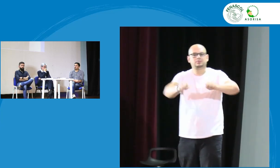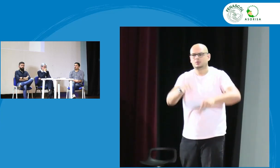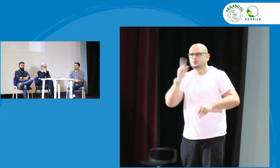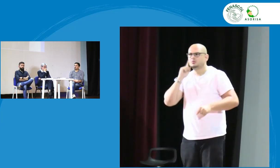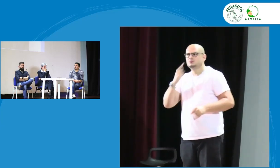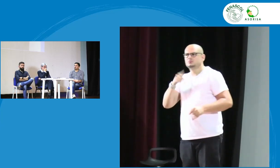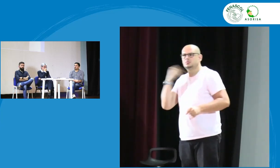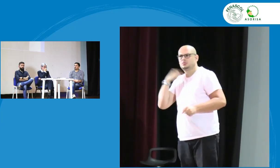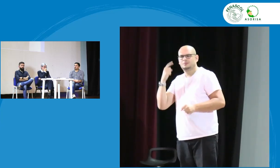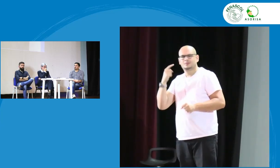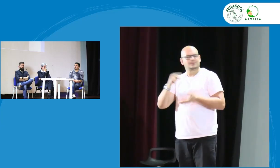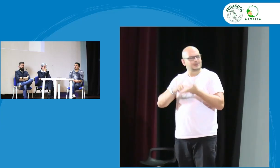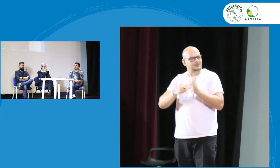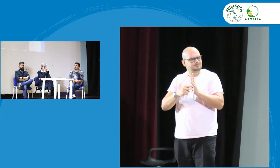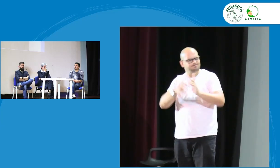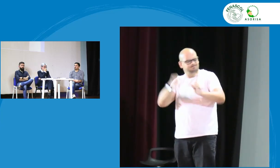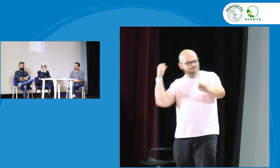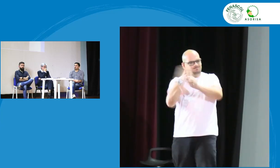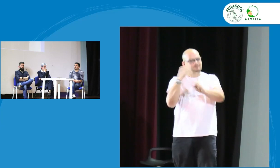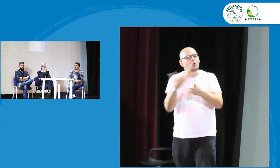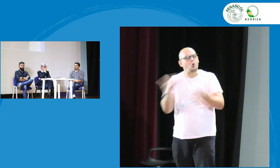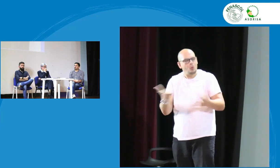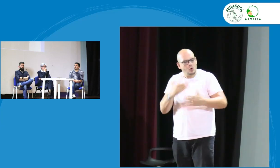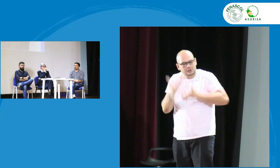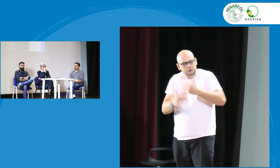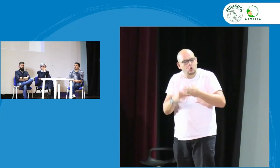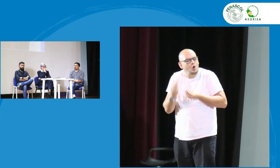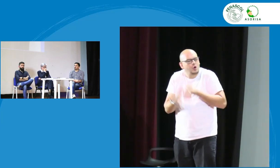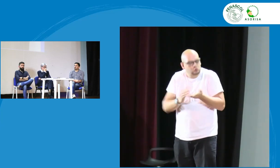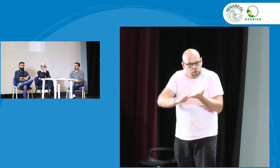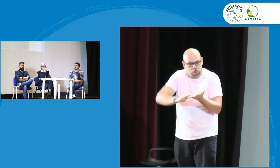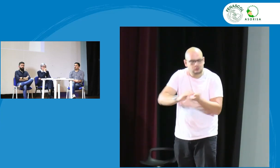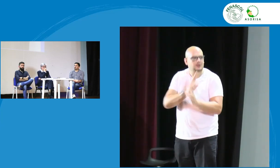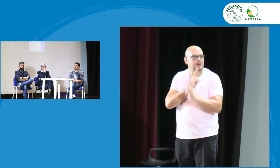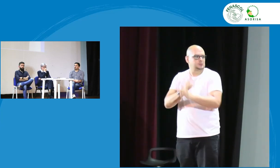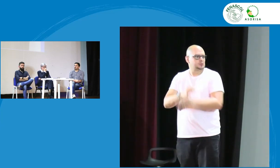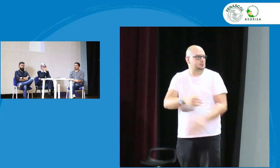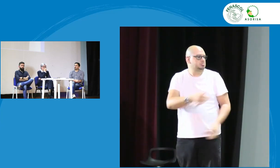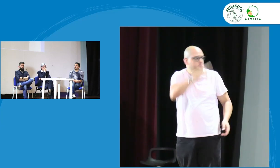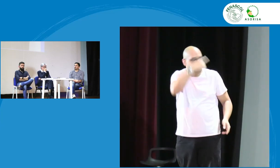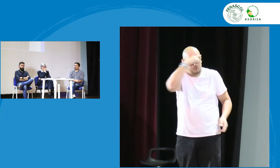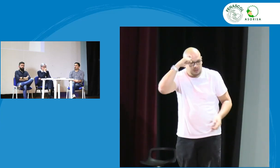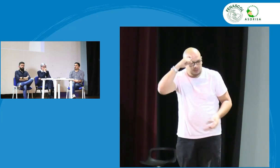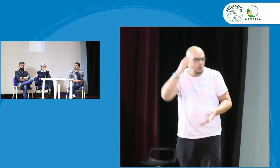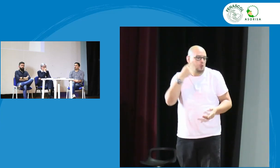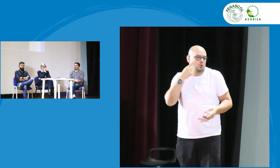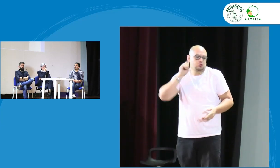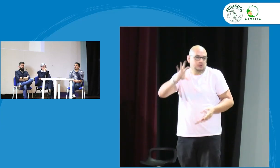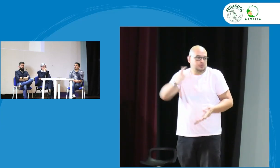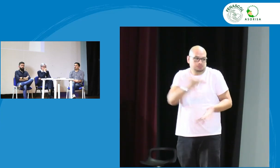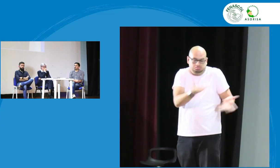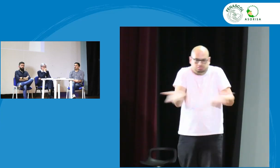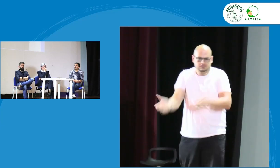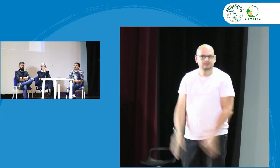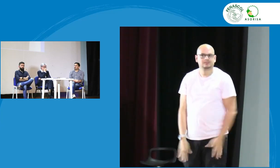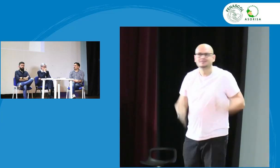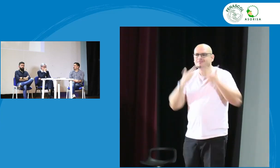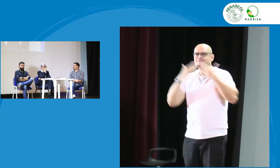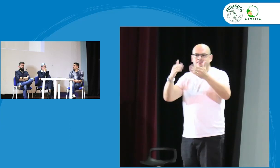son oyentes para que haya un impacto, para que podamos lograr esas oportunidades y se lleven